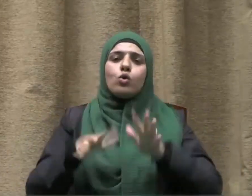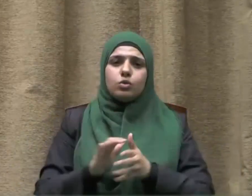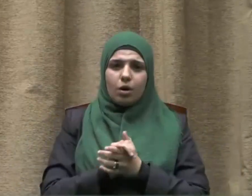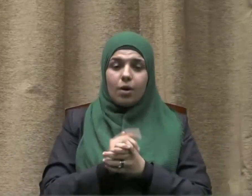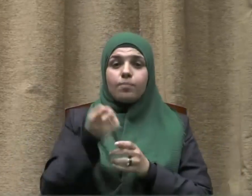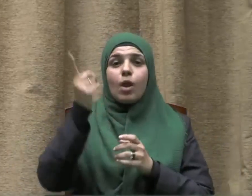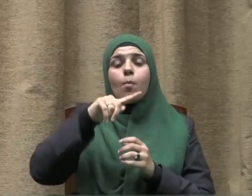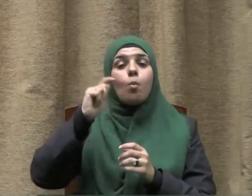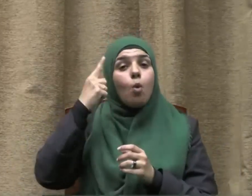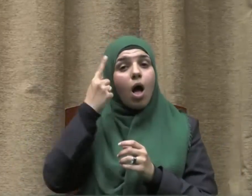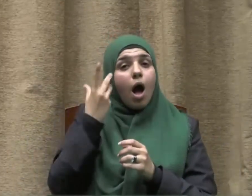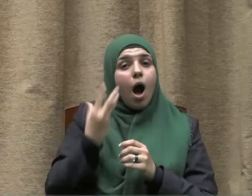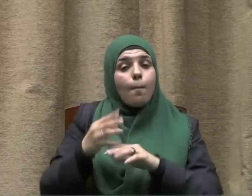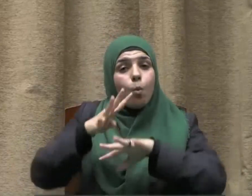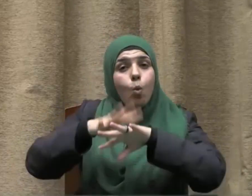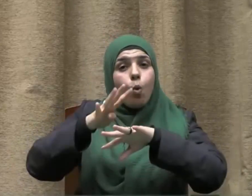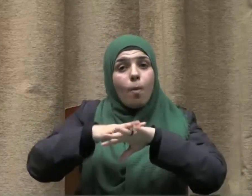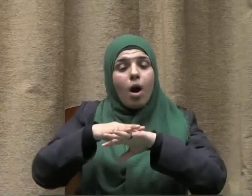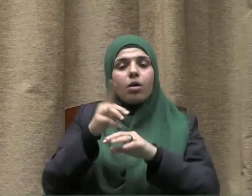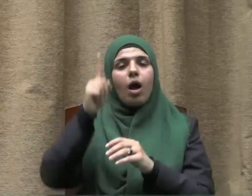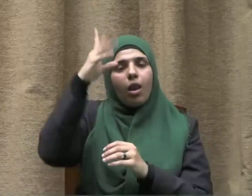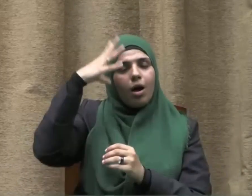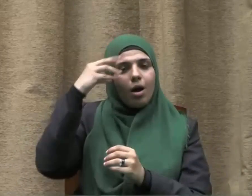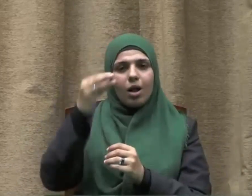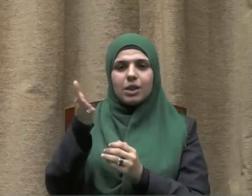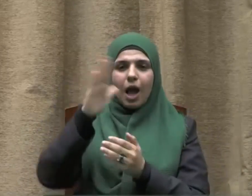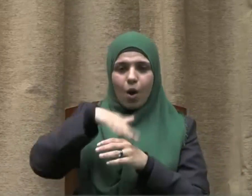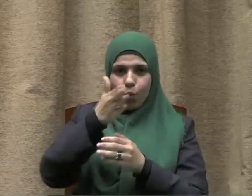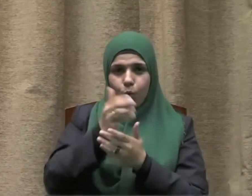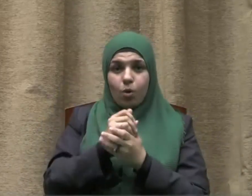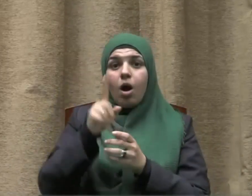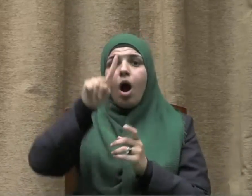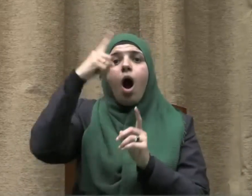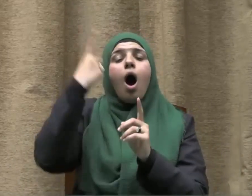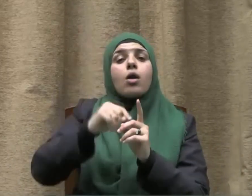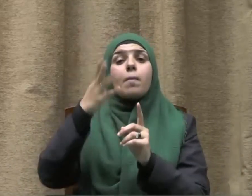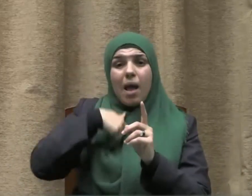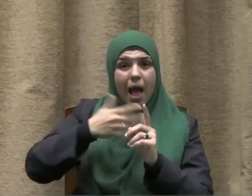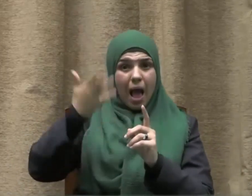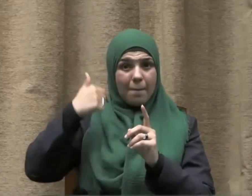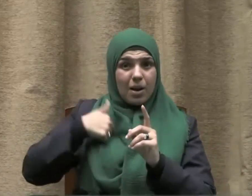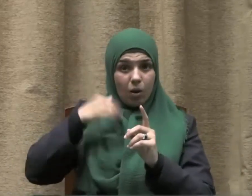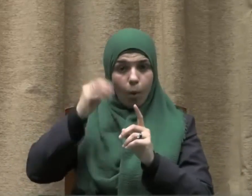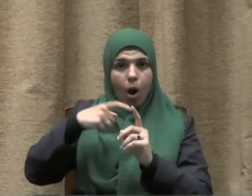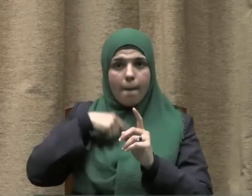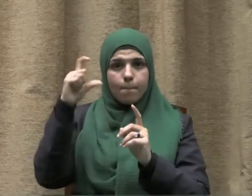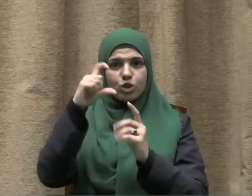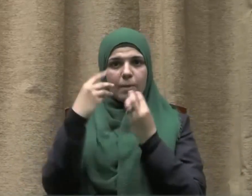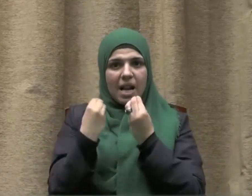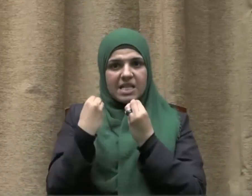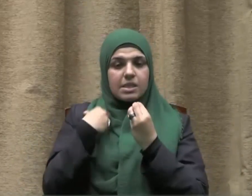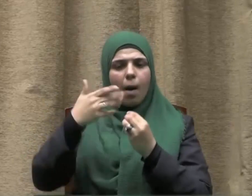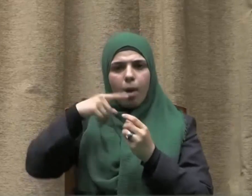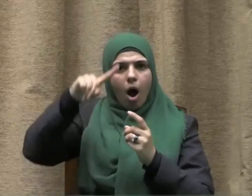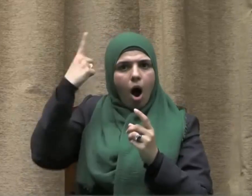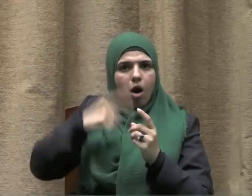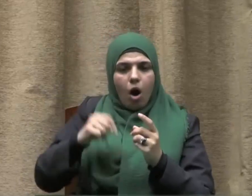سيدنا أبو بكر الصديق رضي الله عنه قد حرم الخمر على نفسه فلم يشربها في